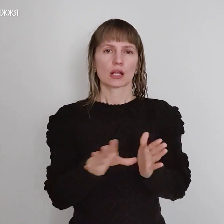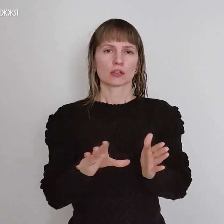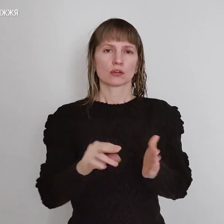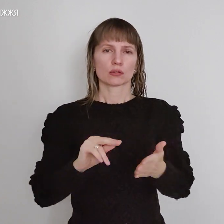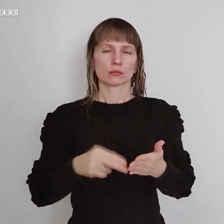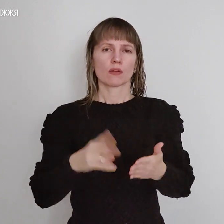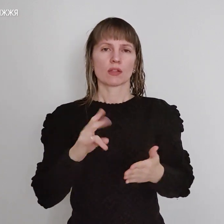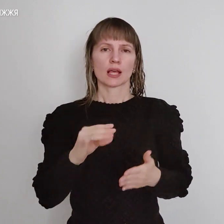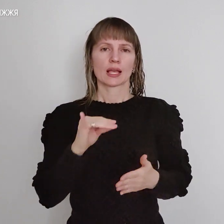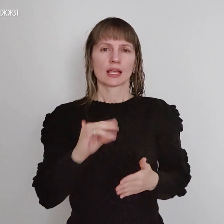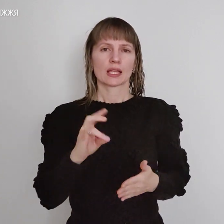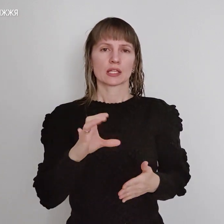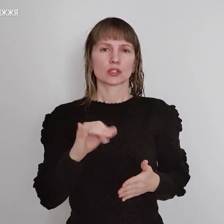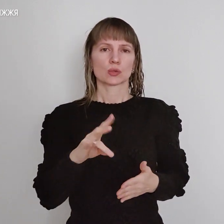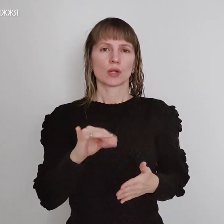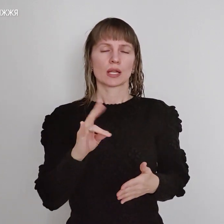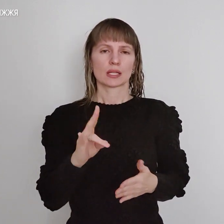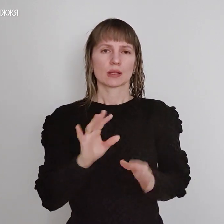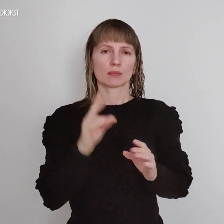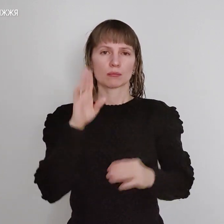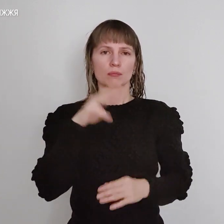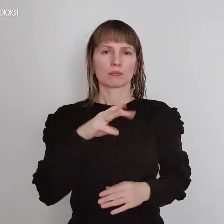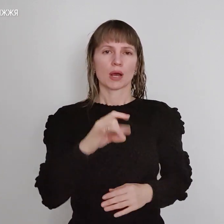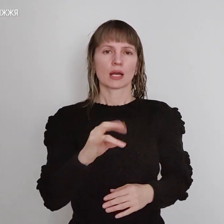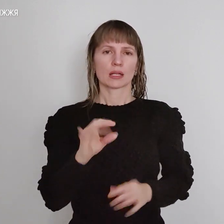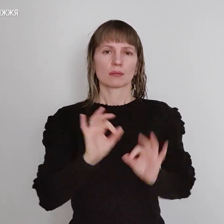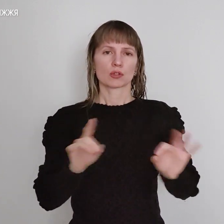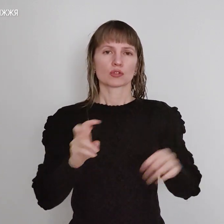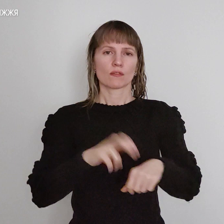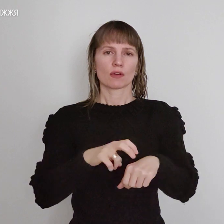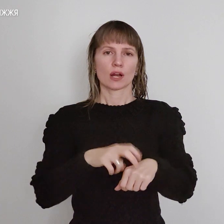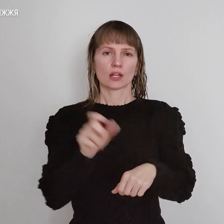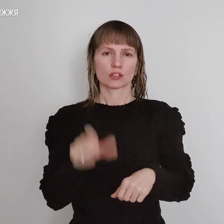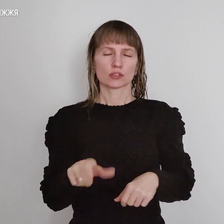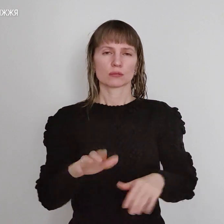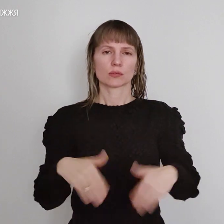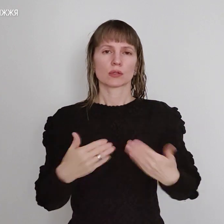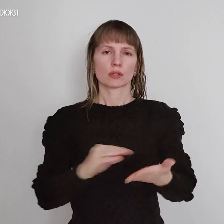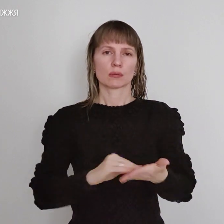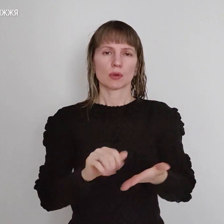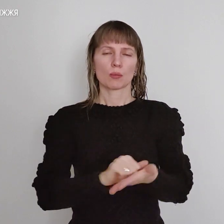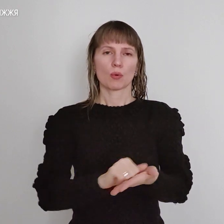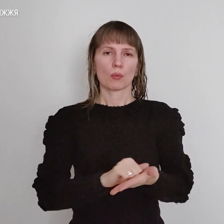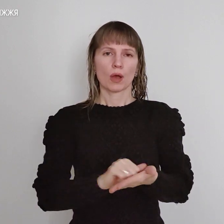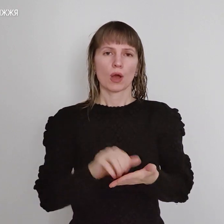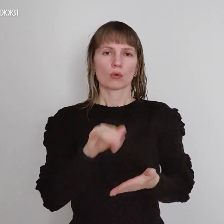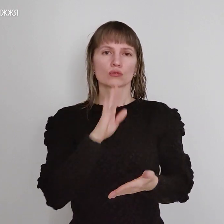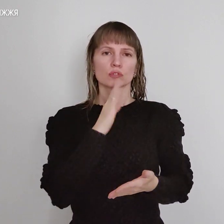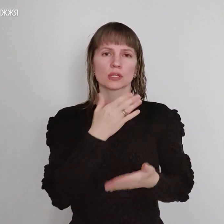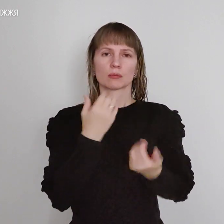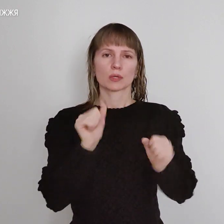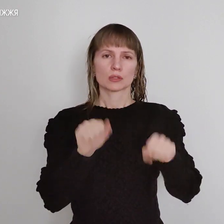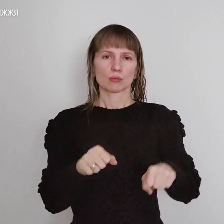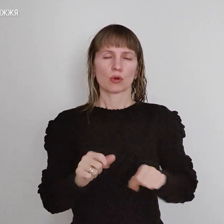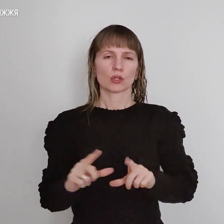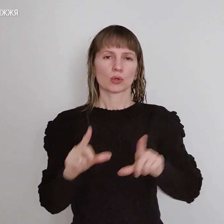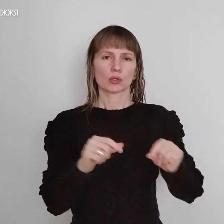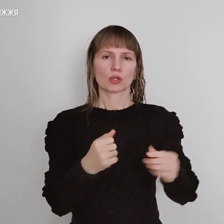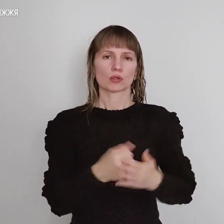інсулін. Марина пояснює, що лікарка пропонує випасати паперовий, але у чинці немає змоги доїхати до медзападу.